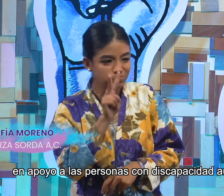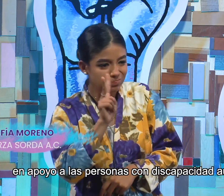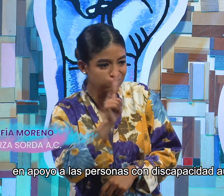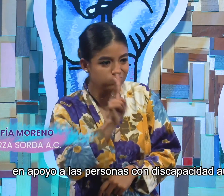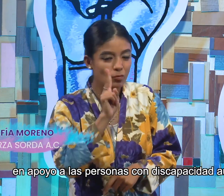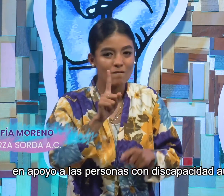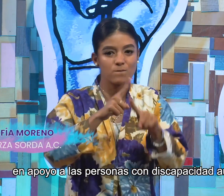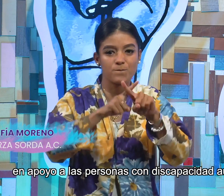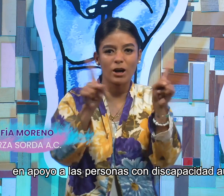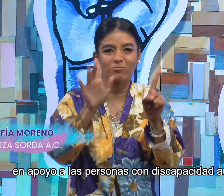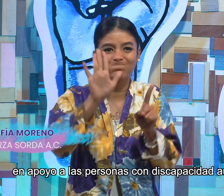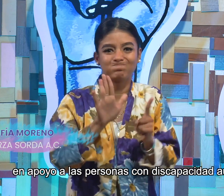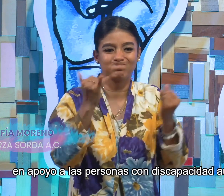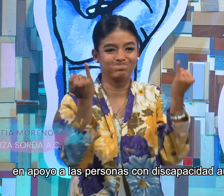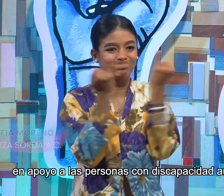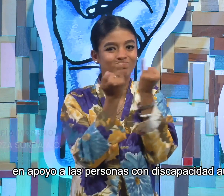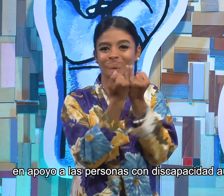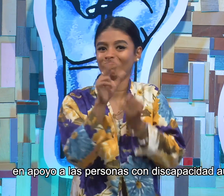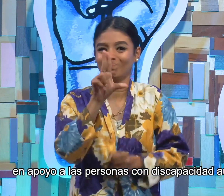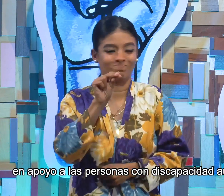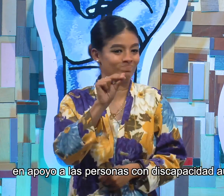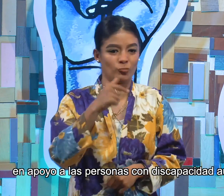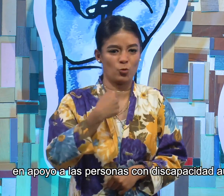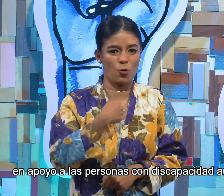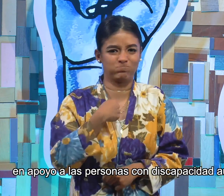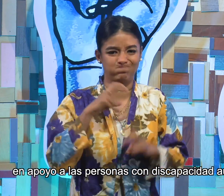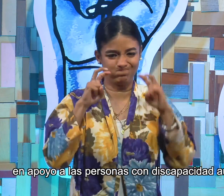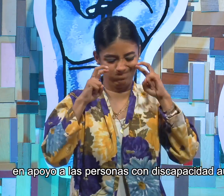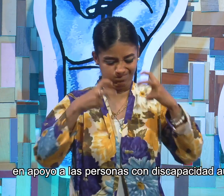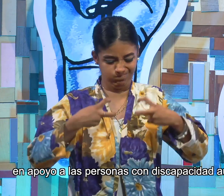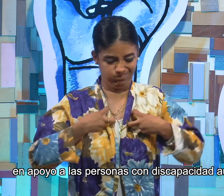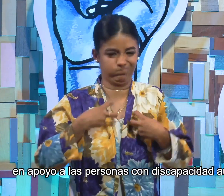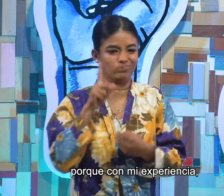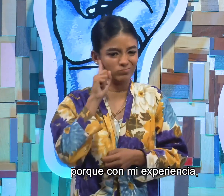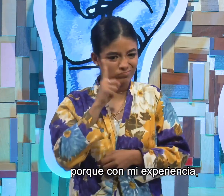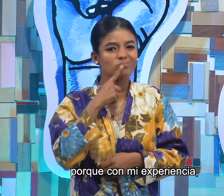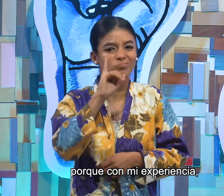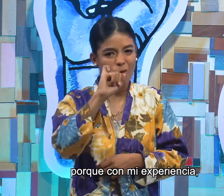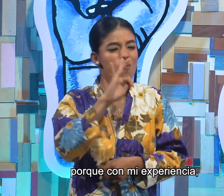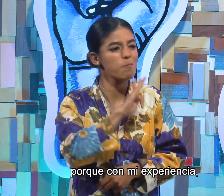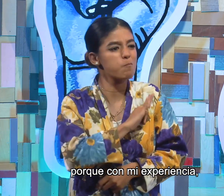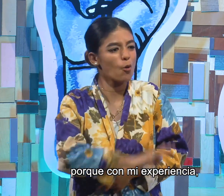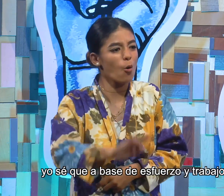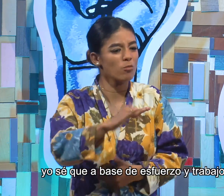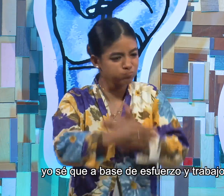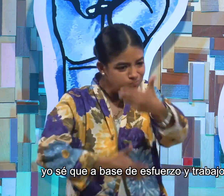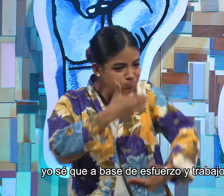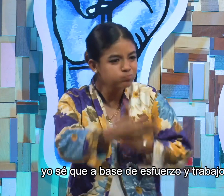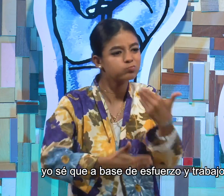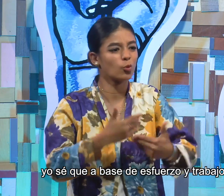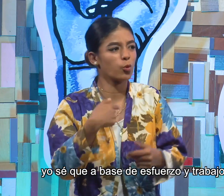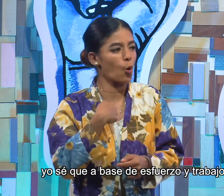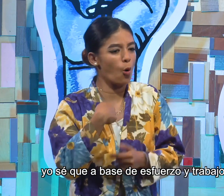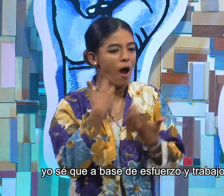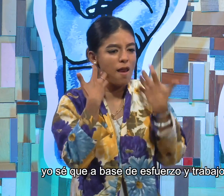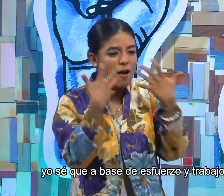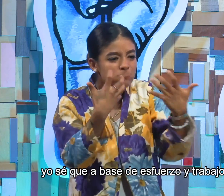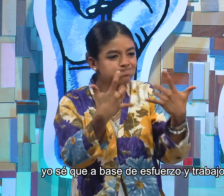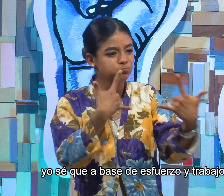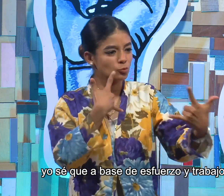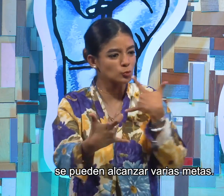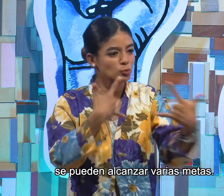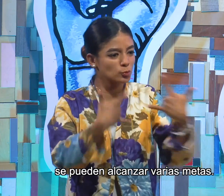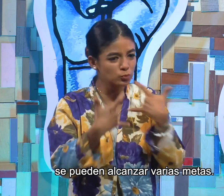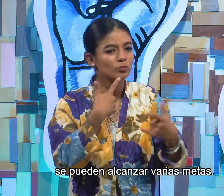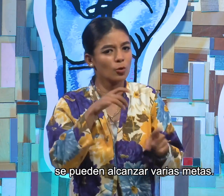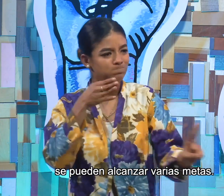en apoyo a las personas con discapacidad auditiva. Porque con mi experiencia, yo sé que a base de esfuerzo